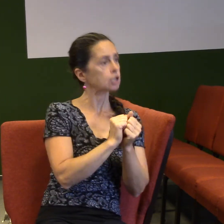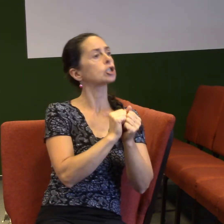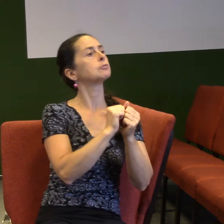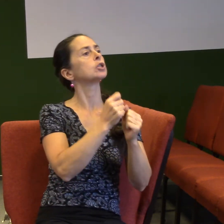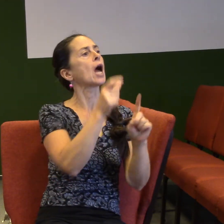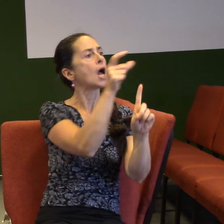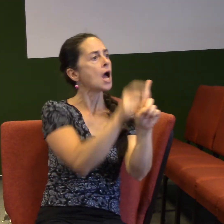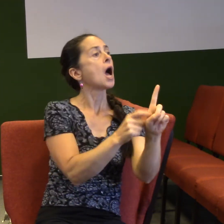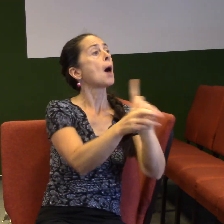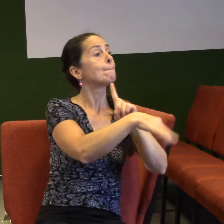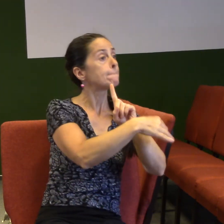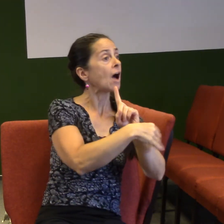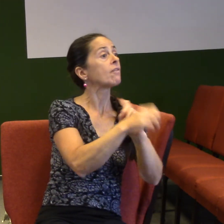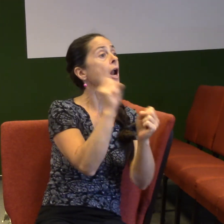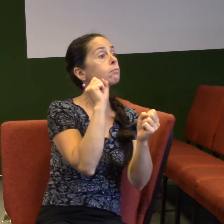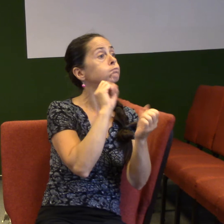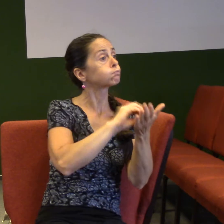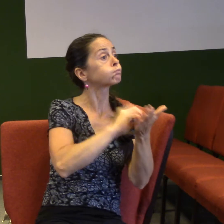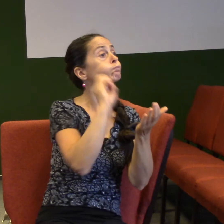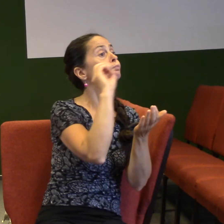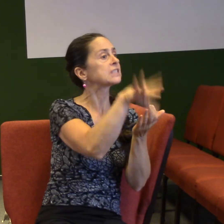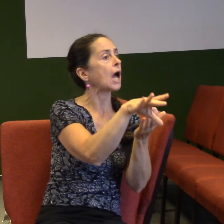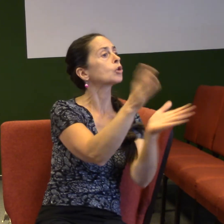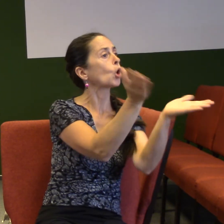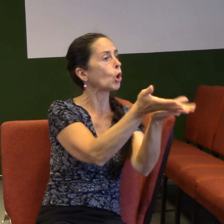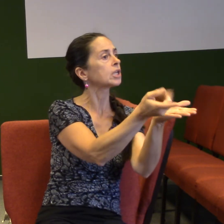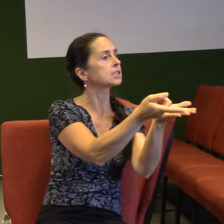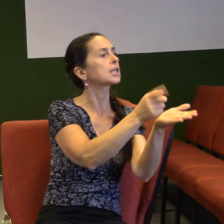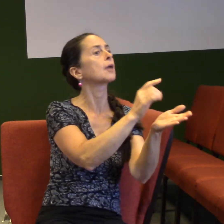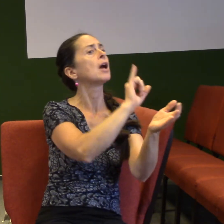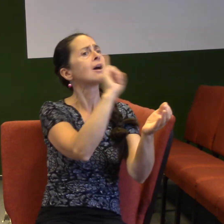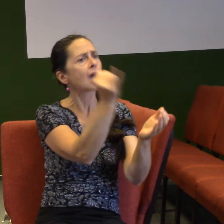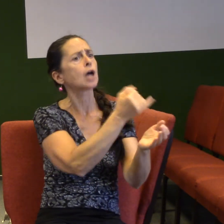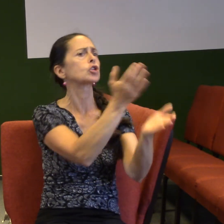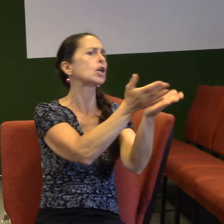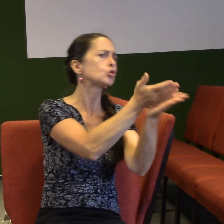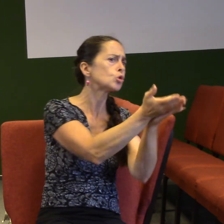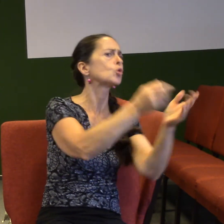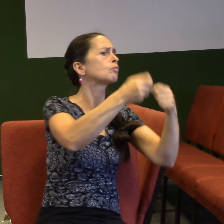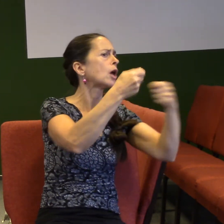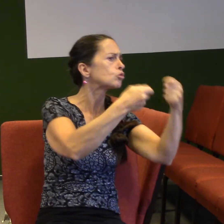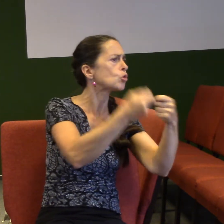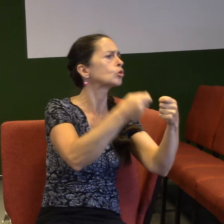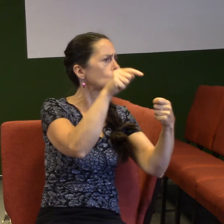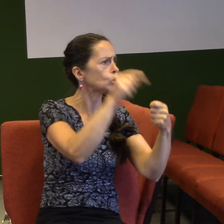všechno, co se děje v našem životě a každá služba, všechno, co děláme, tak musí být postavené na základě lásky.